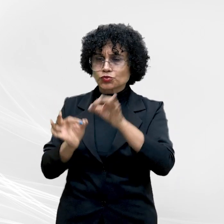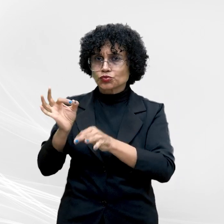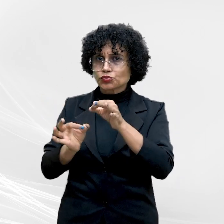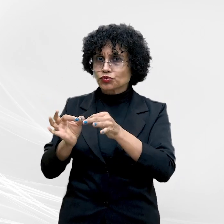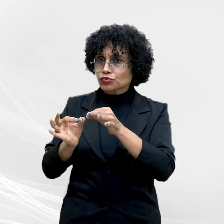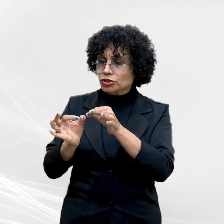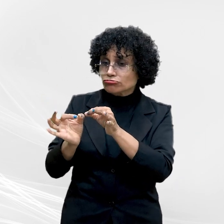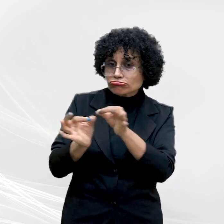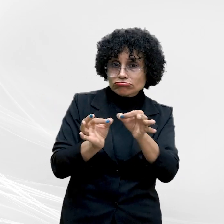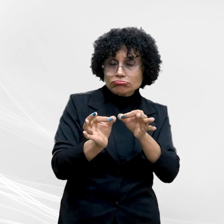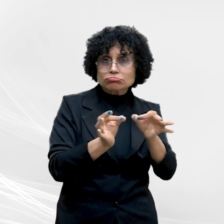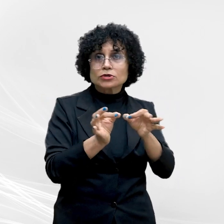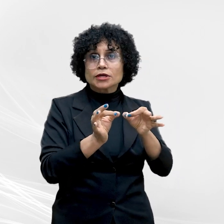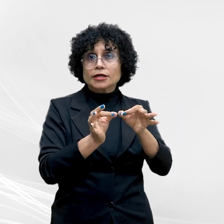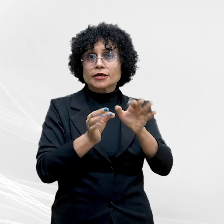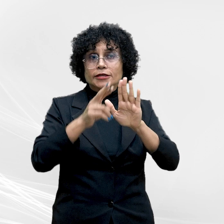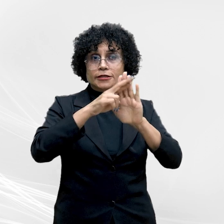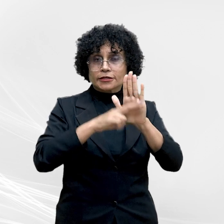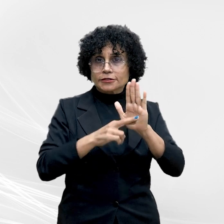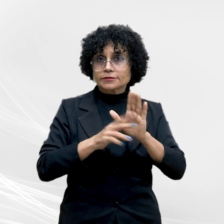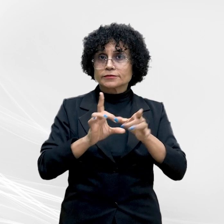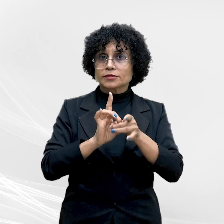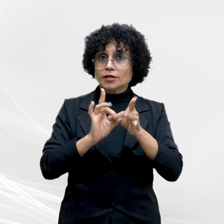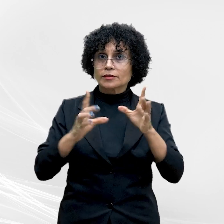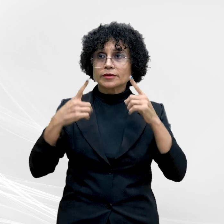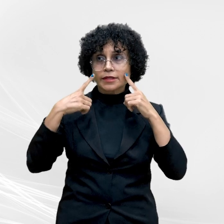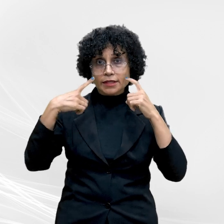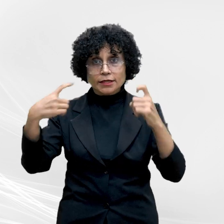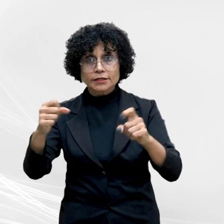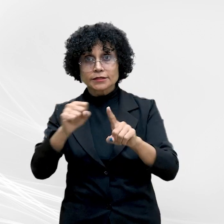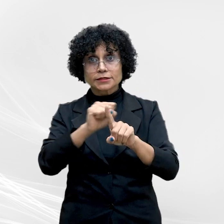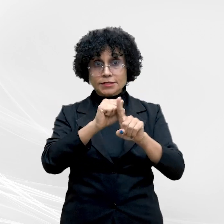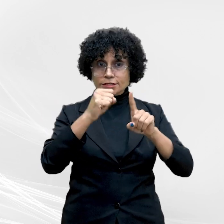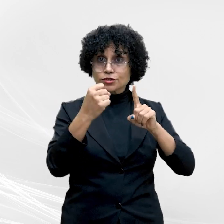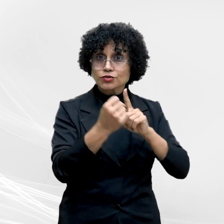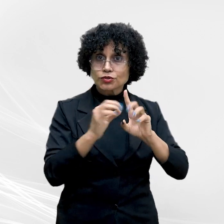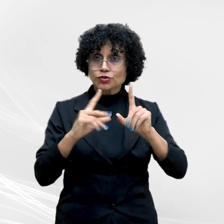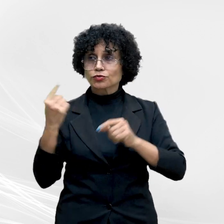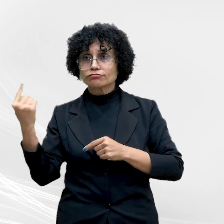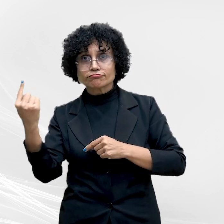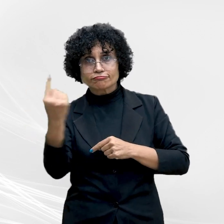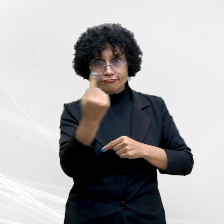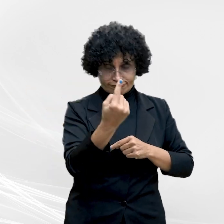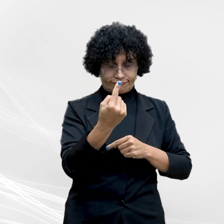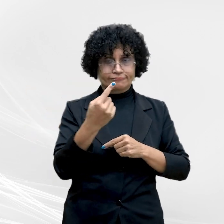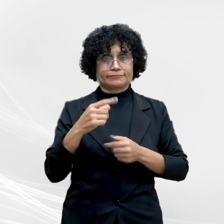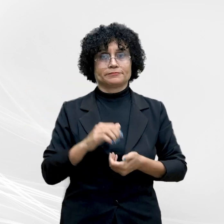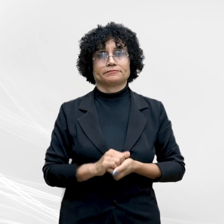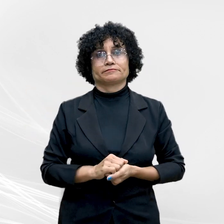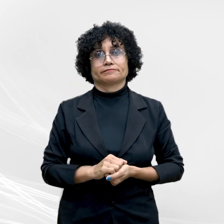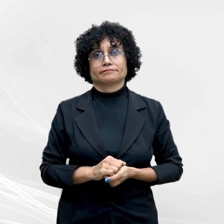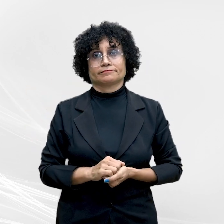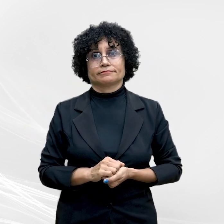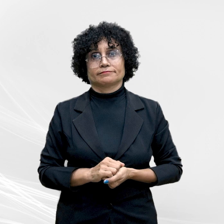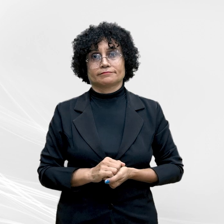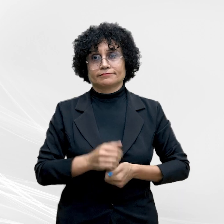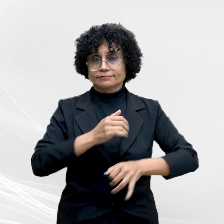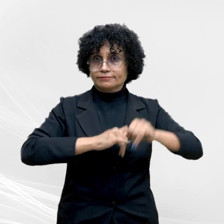democrático e pelos interesses sociais e individuais indisponíveis. Este é um conteúdo do Ministério